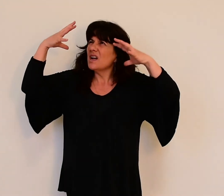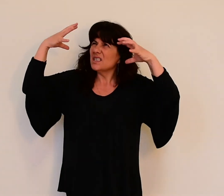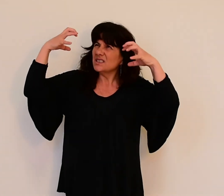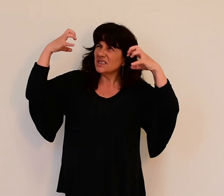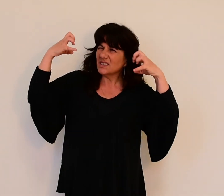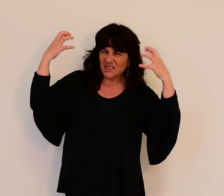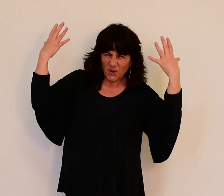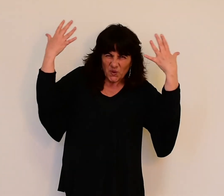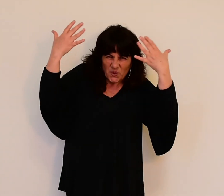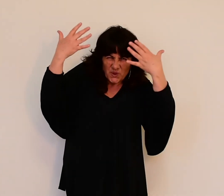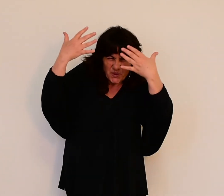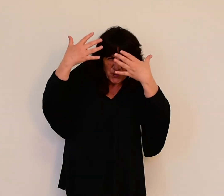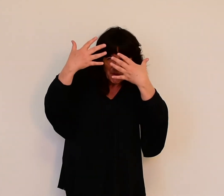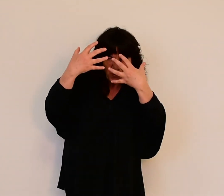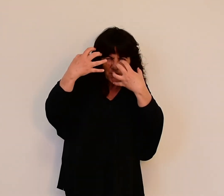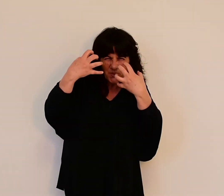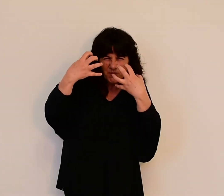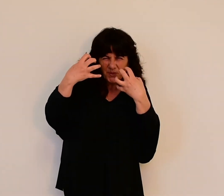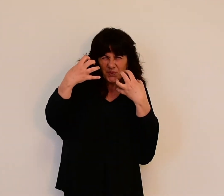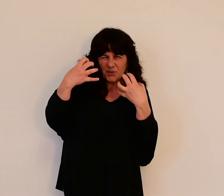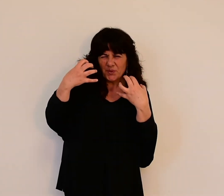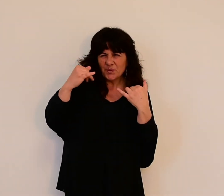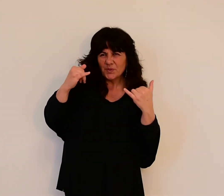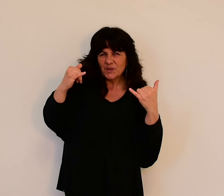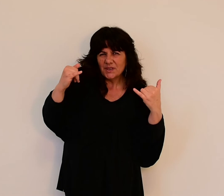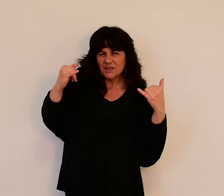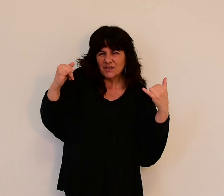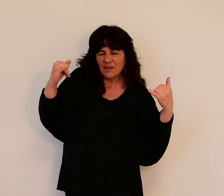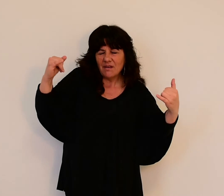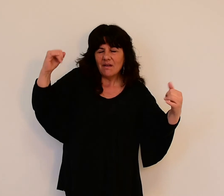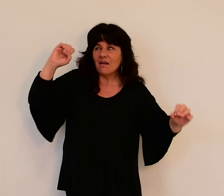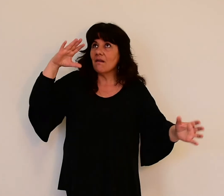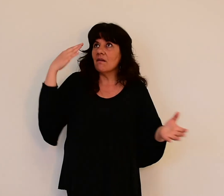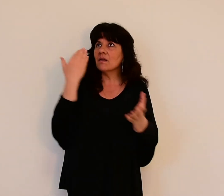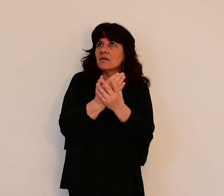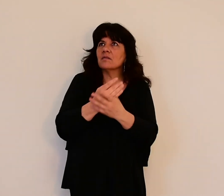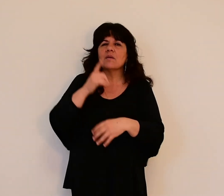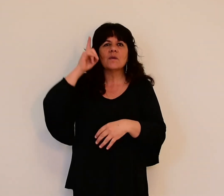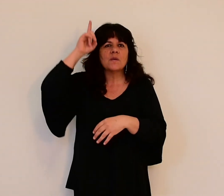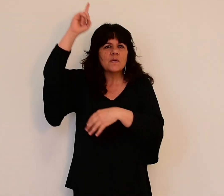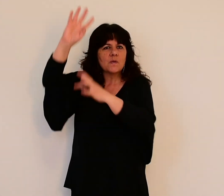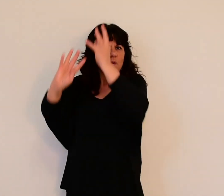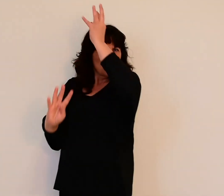Alors un brasier fumant et une torche enflammée passèrent entre les morceaux de viande.